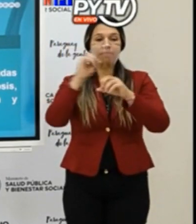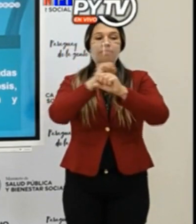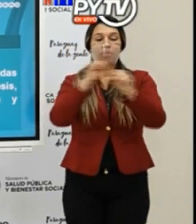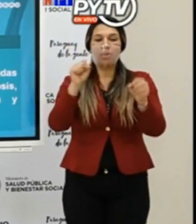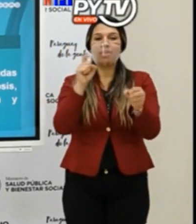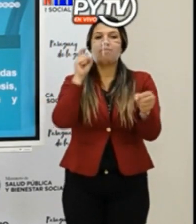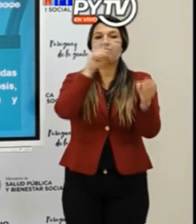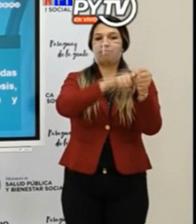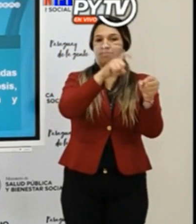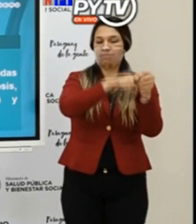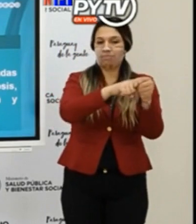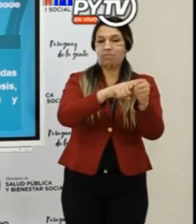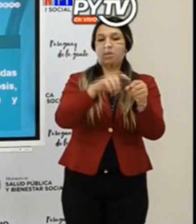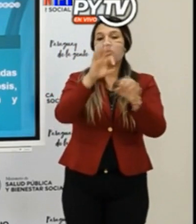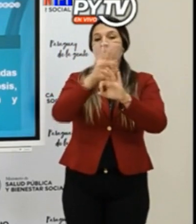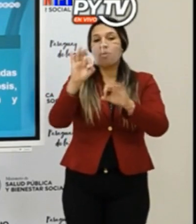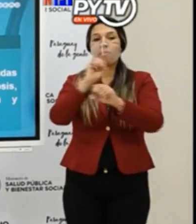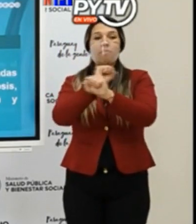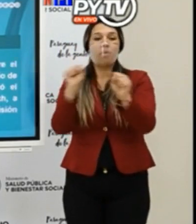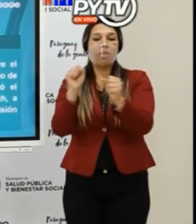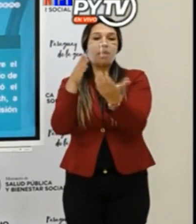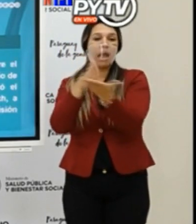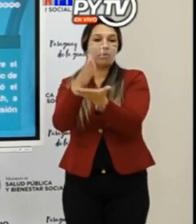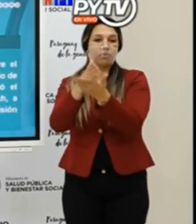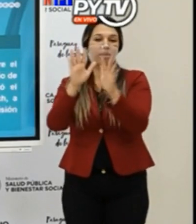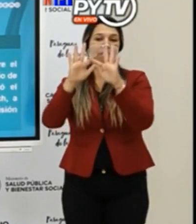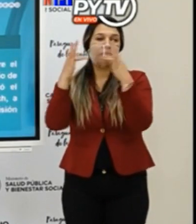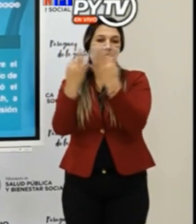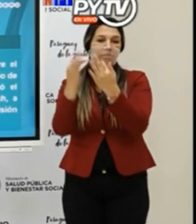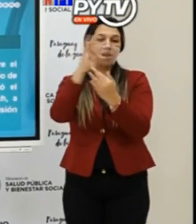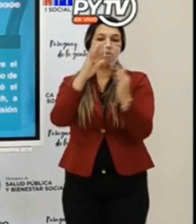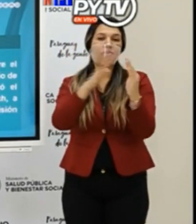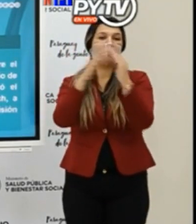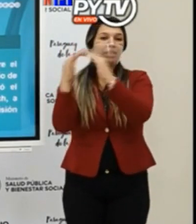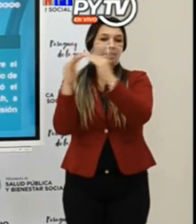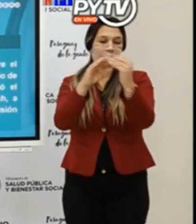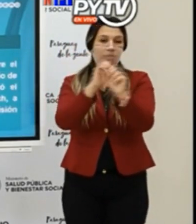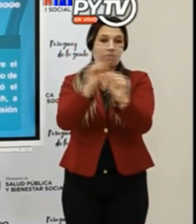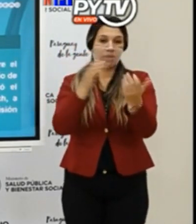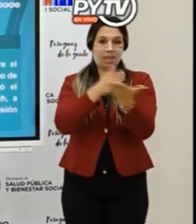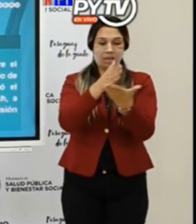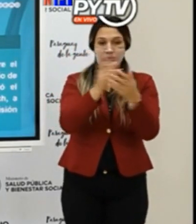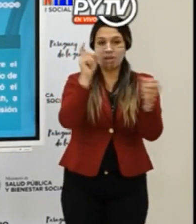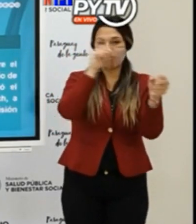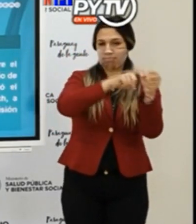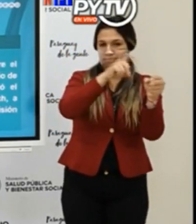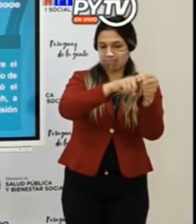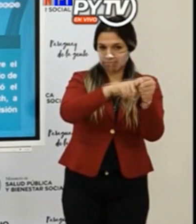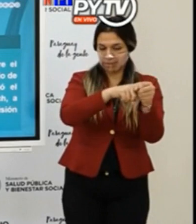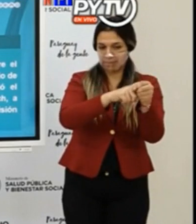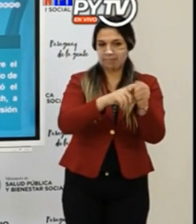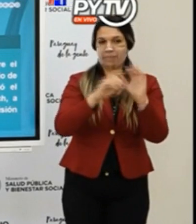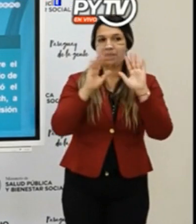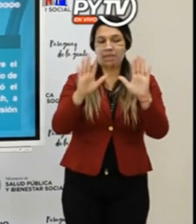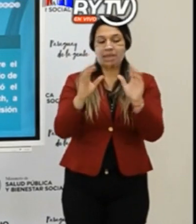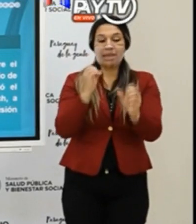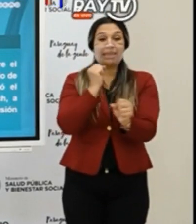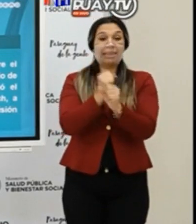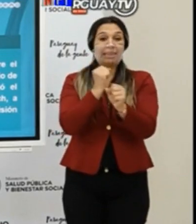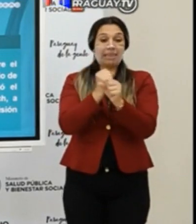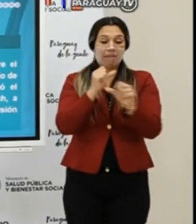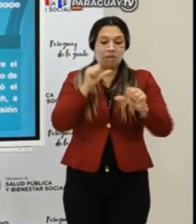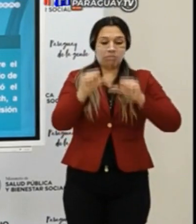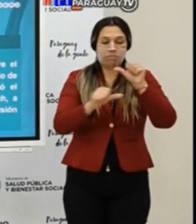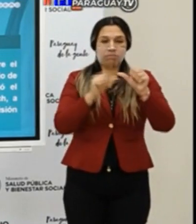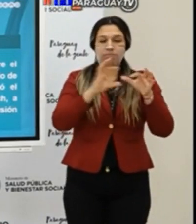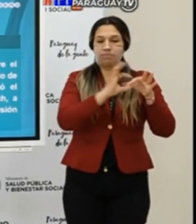registrarse o sus familiares o vecinos los registren como resultado de un trabajo coordinado entre